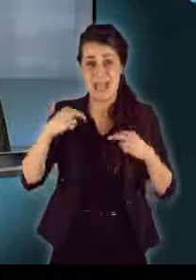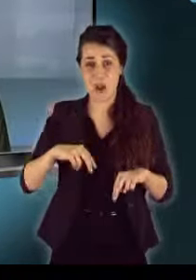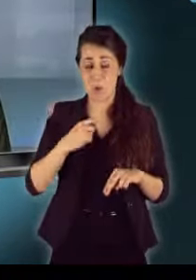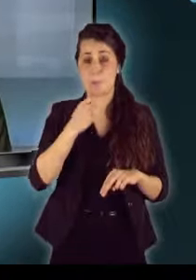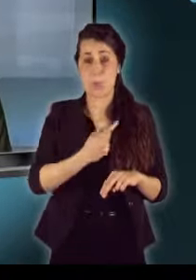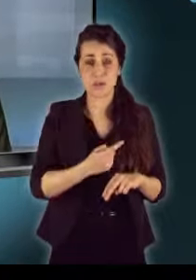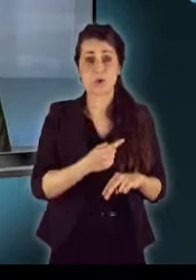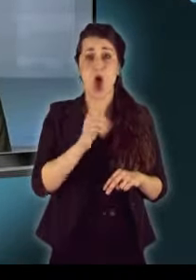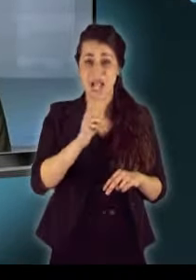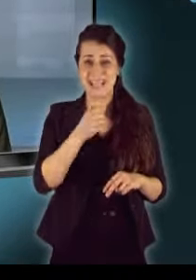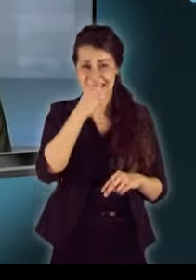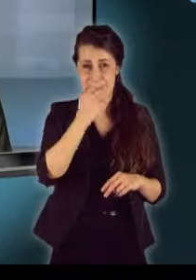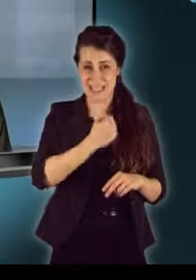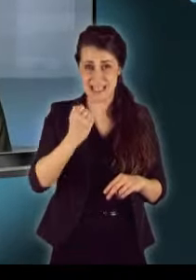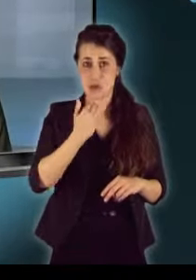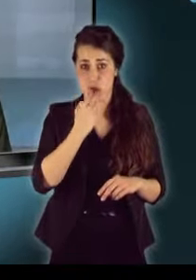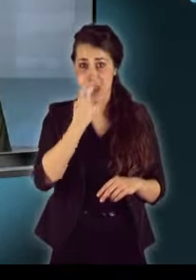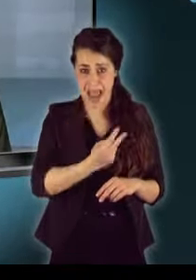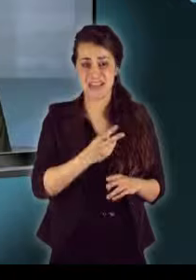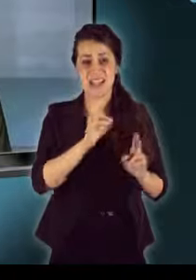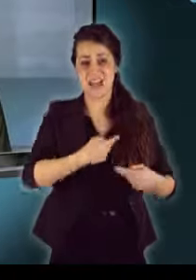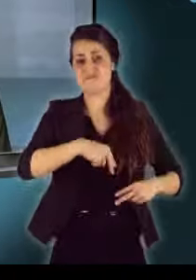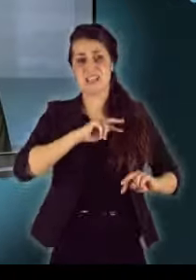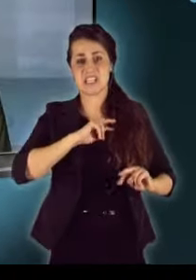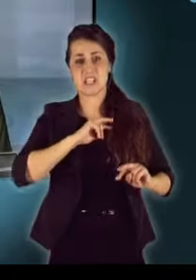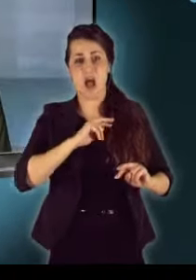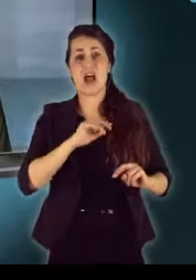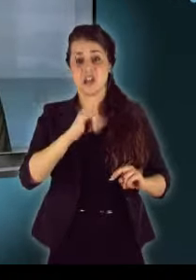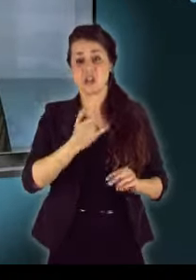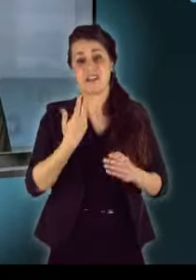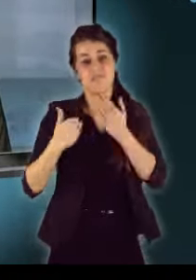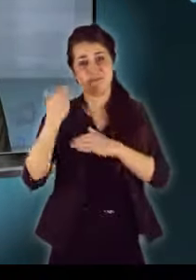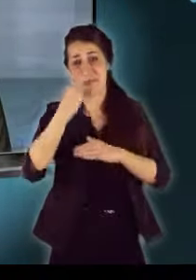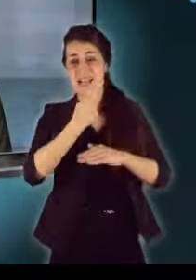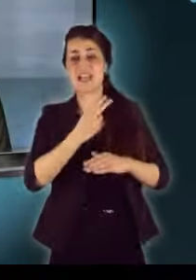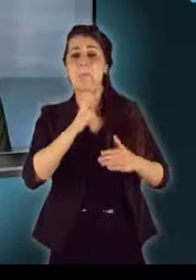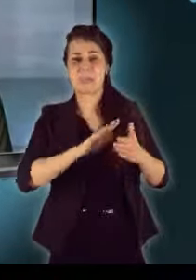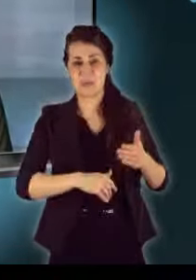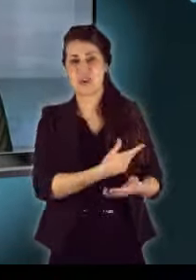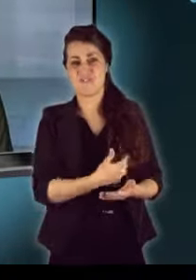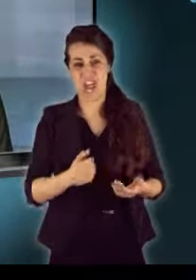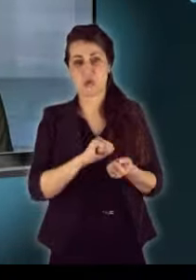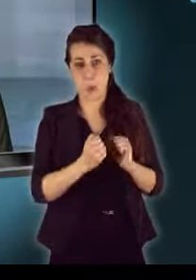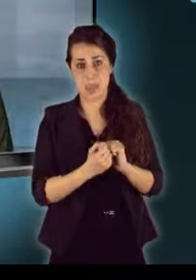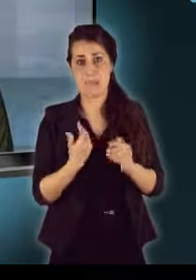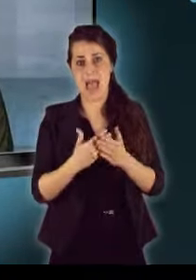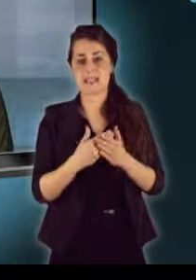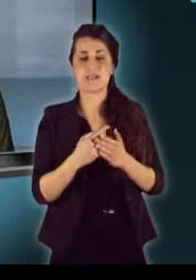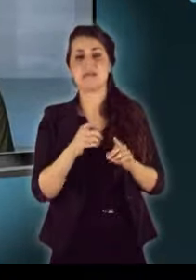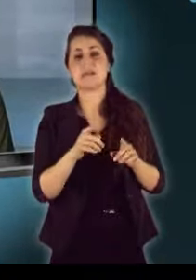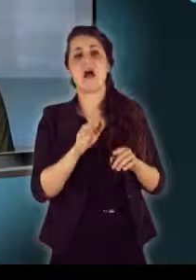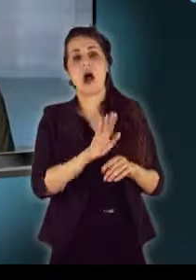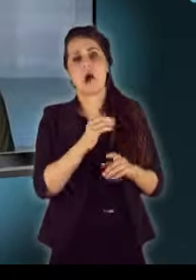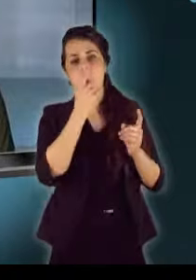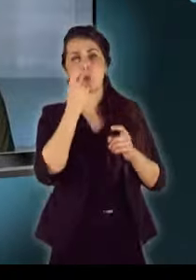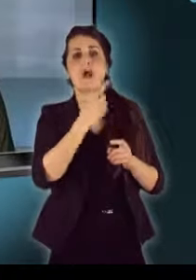hogy idézem, aki népírtást akar látni, annak vissza kell fordulnia, és megnézni saját piszkos és véres történelmét. Ezzel a